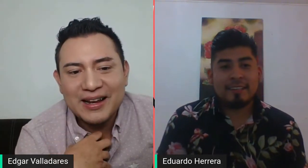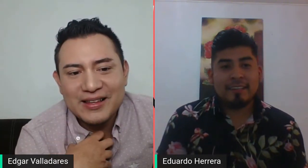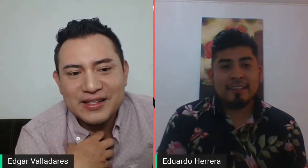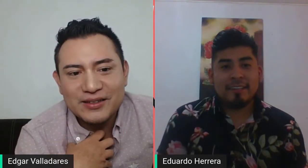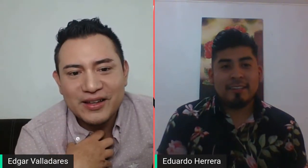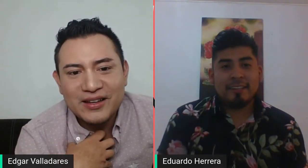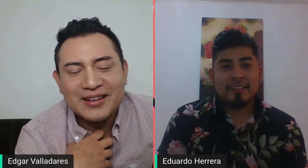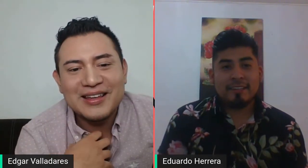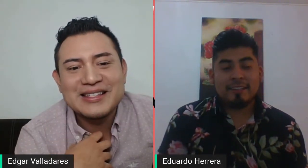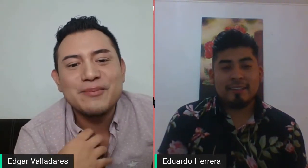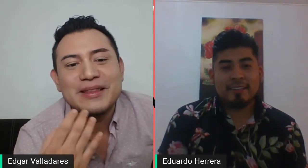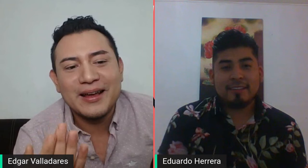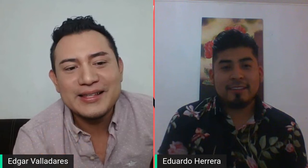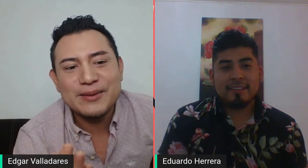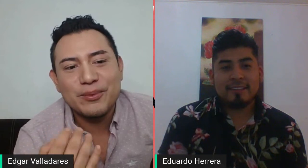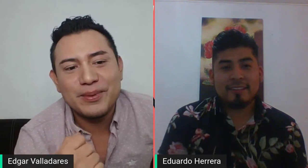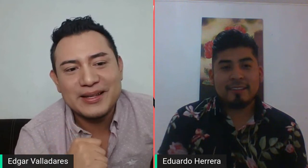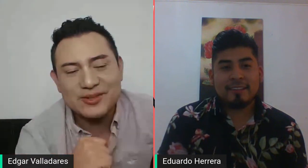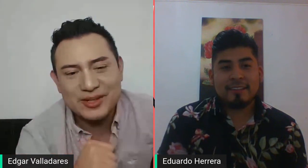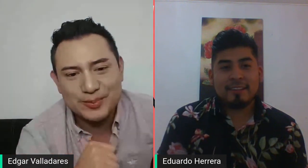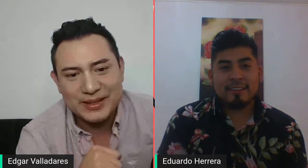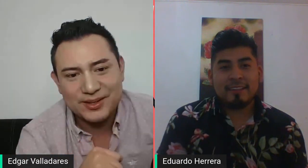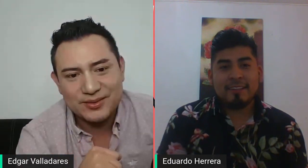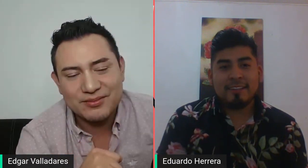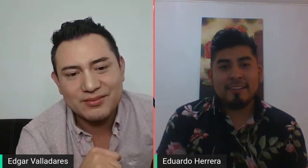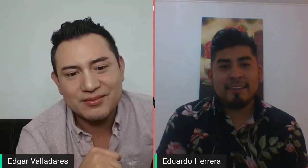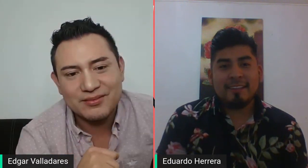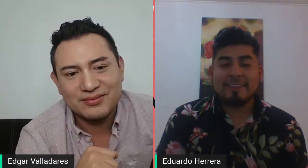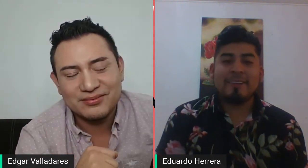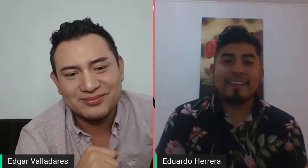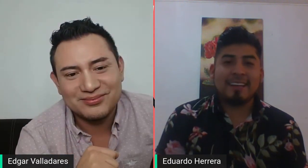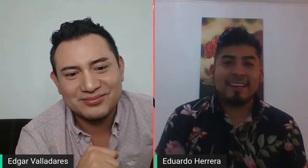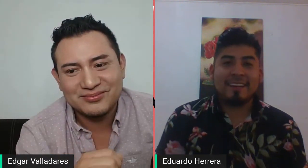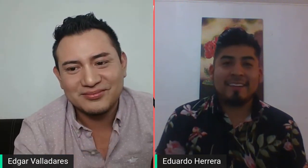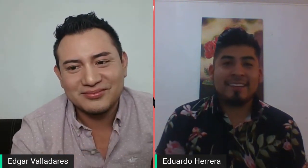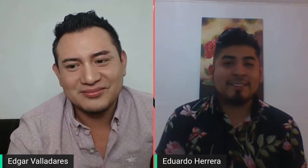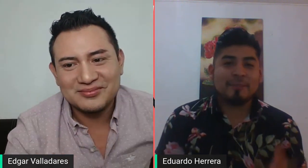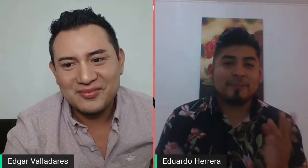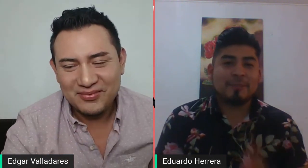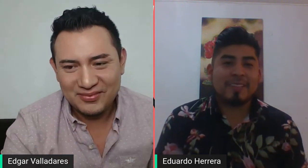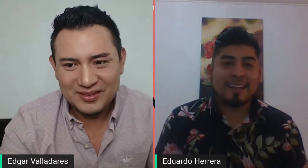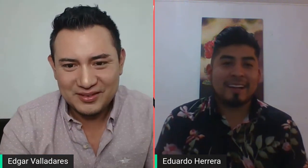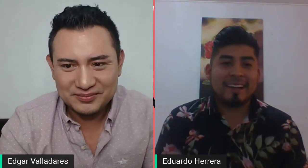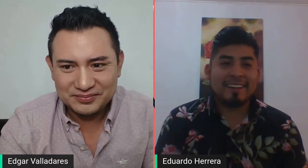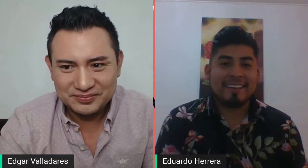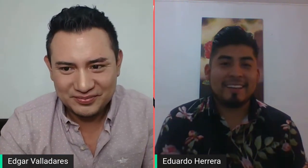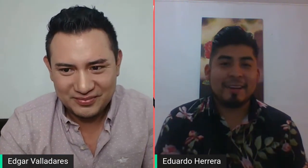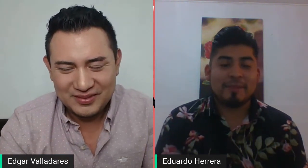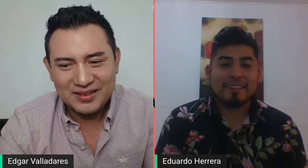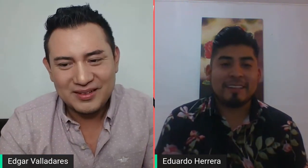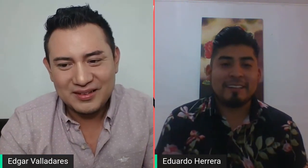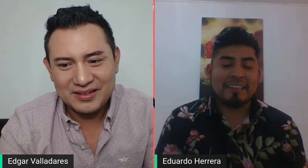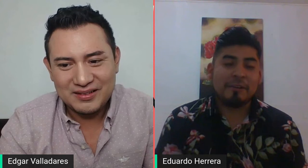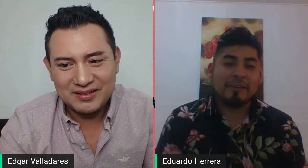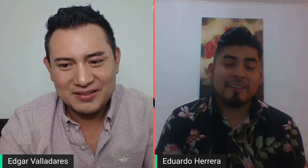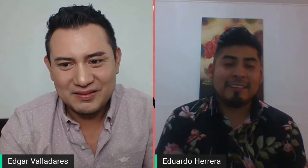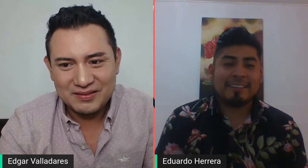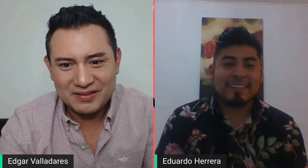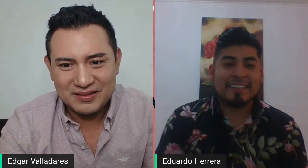agradecerte. Que siempre tengas tiempo para estos espacios. No, de que es un gusto estar acá y aprender. Digo, seguir